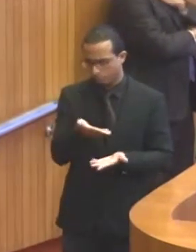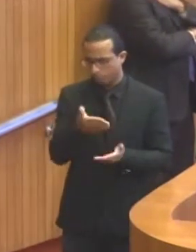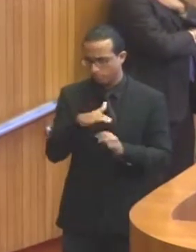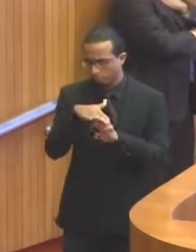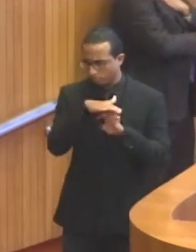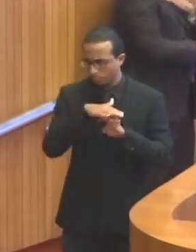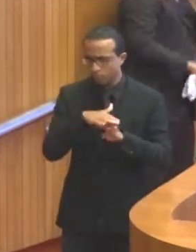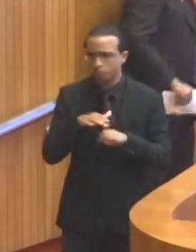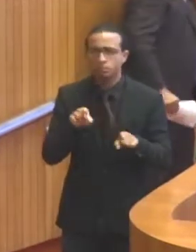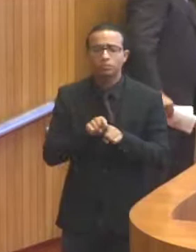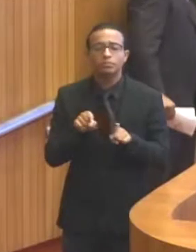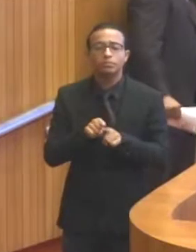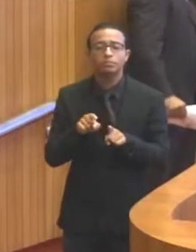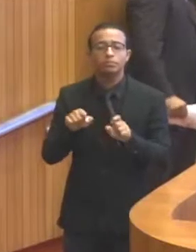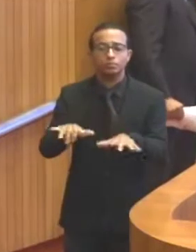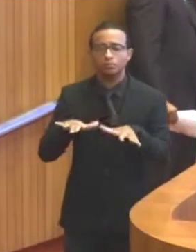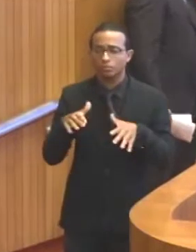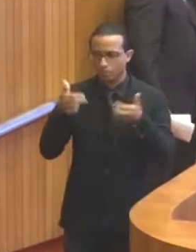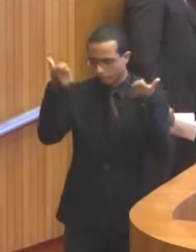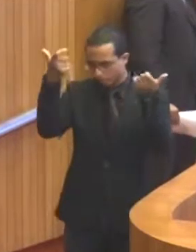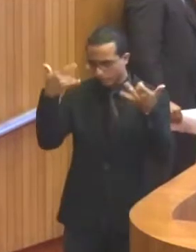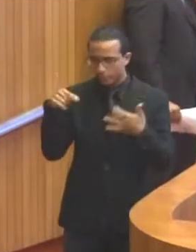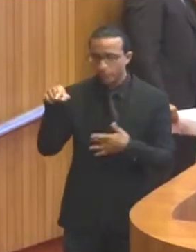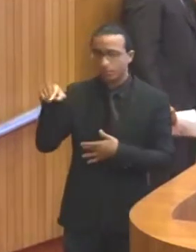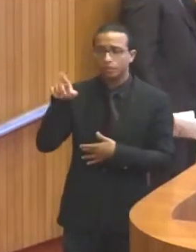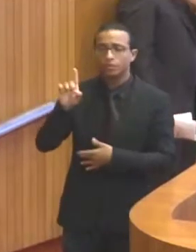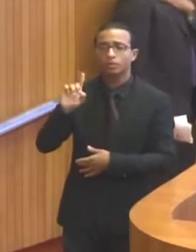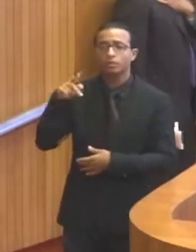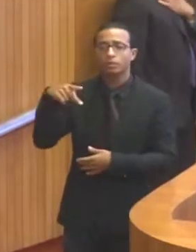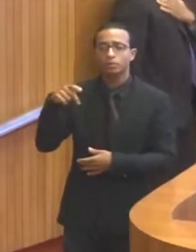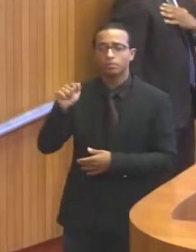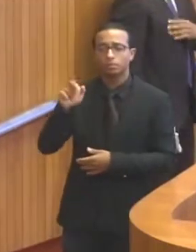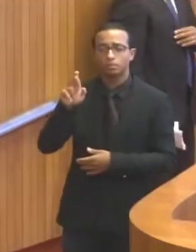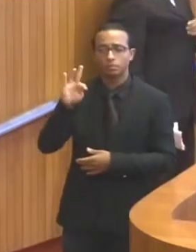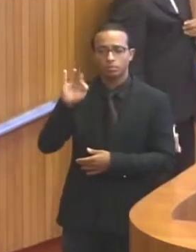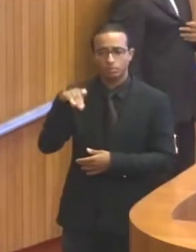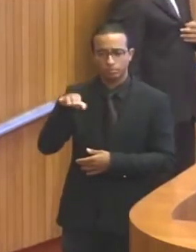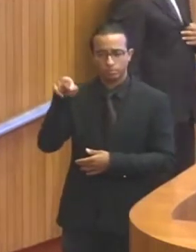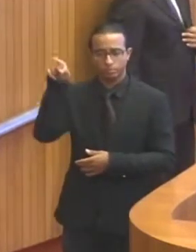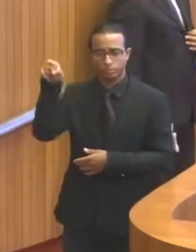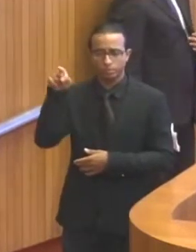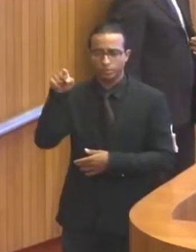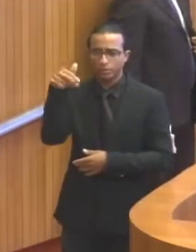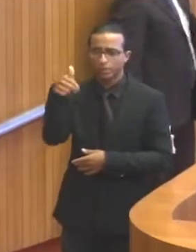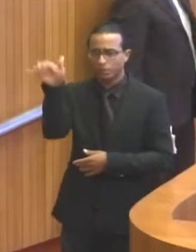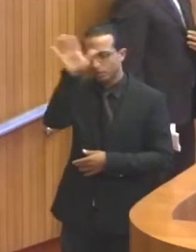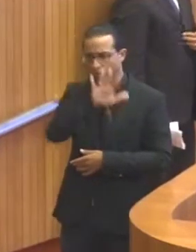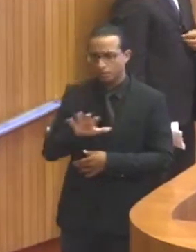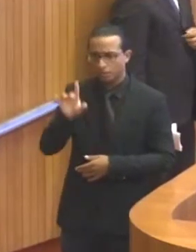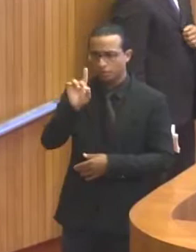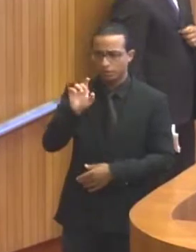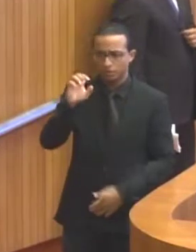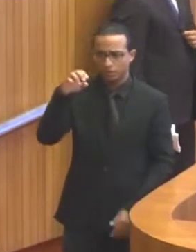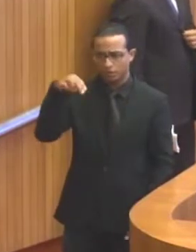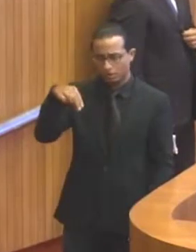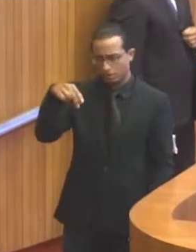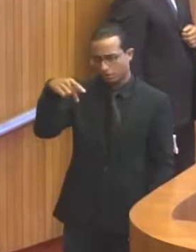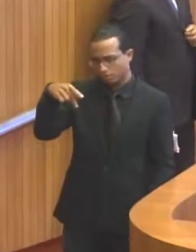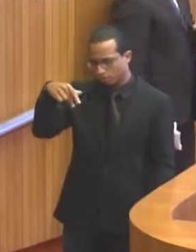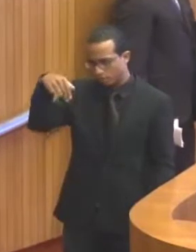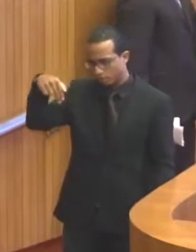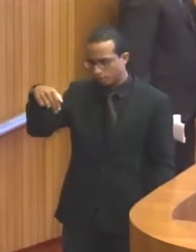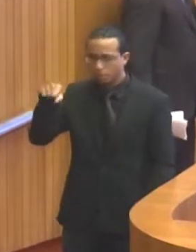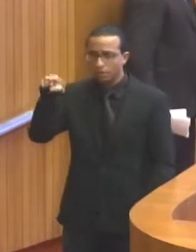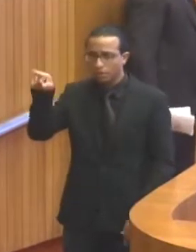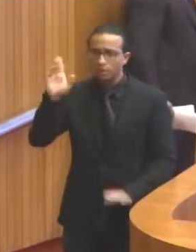trazida a informação que o próprio Departamento Nacional de Produção Mineral, o DNPM, já teria